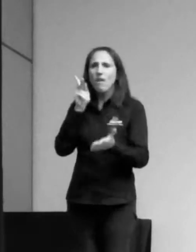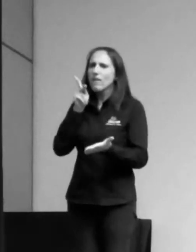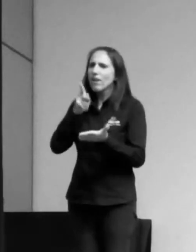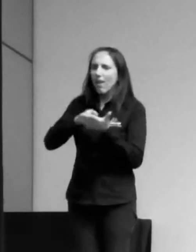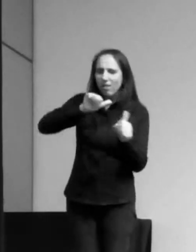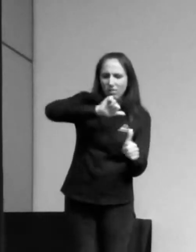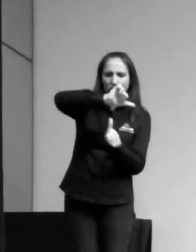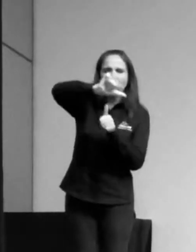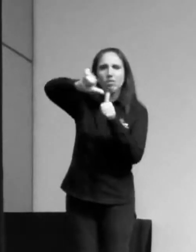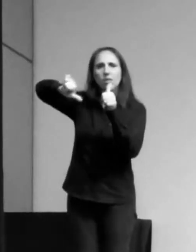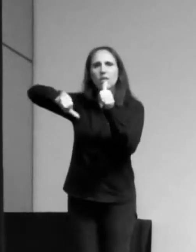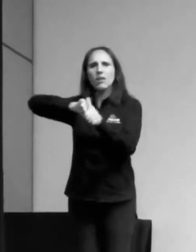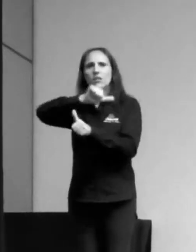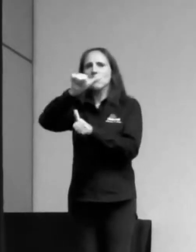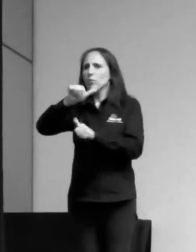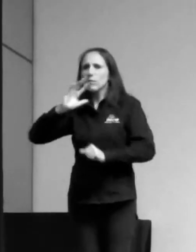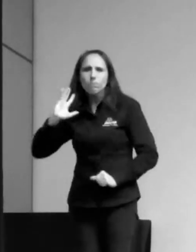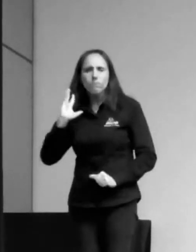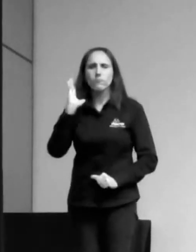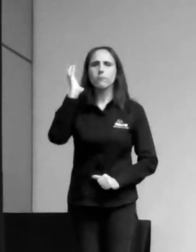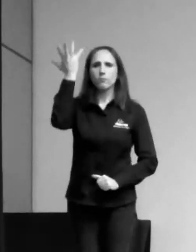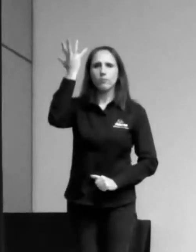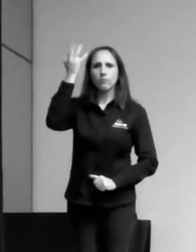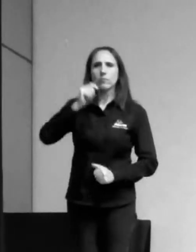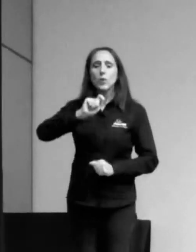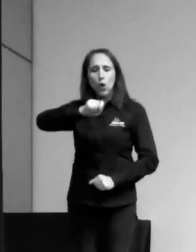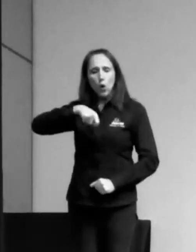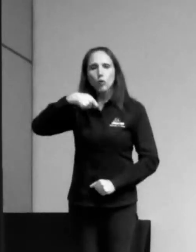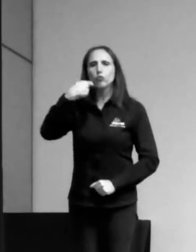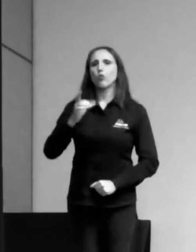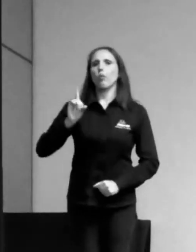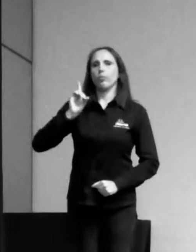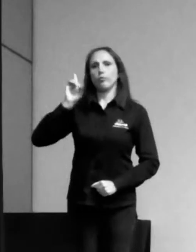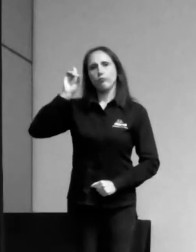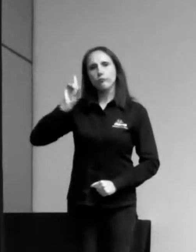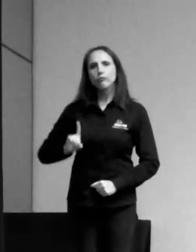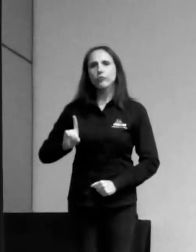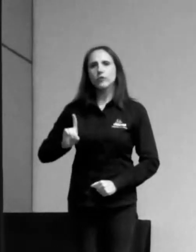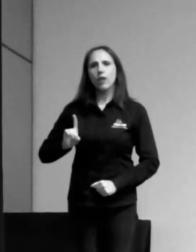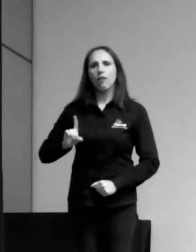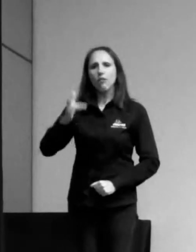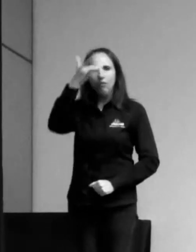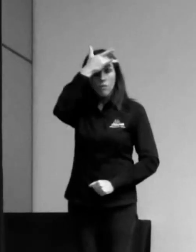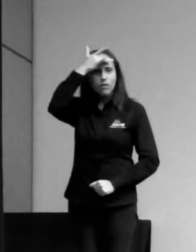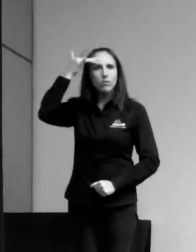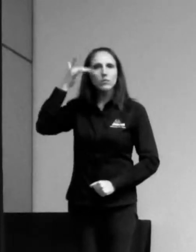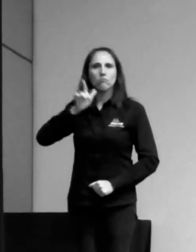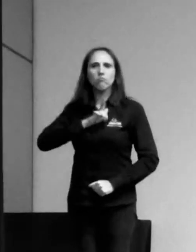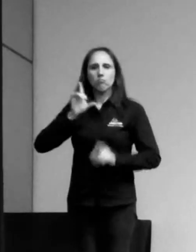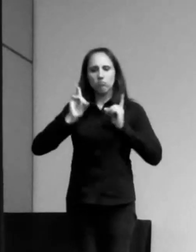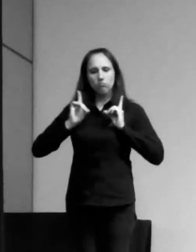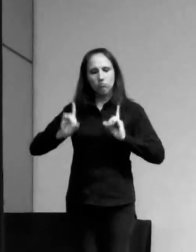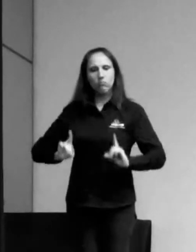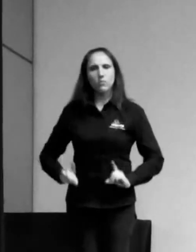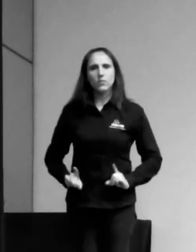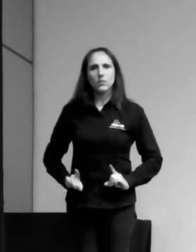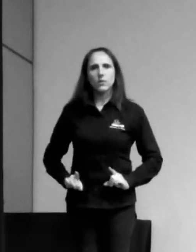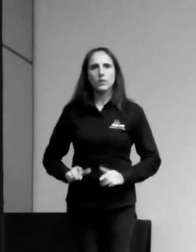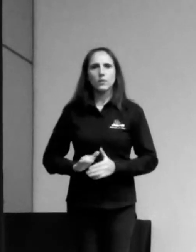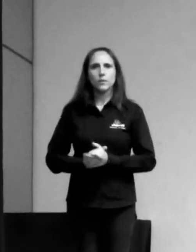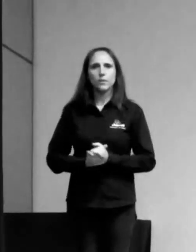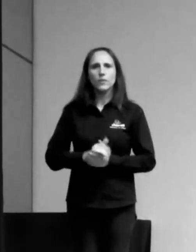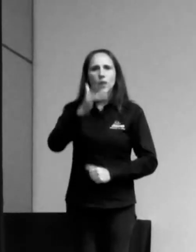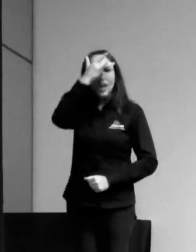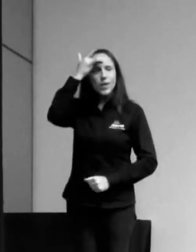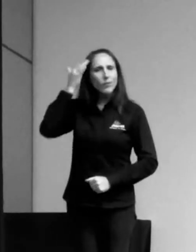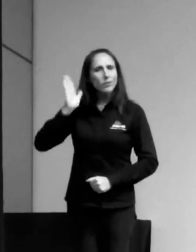transformações revolucionárias no que diz respeito aos direitos das pessoas com deficiência. O pessoal que me conhece,